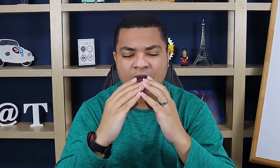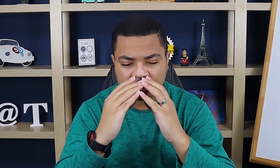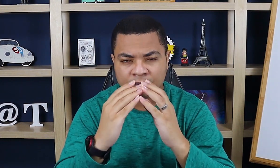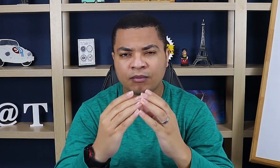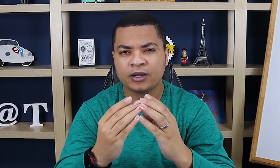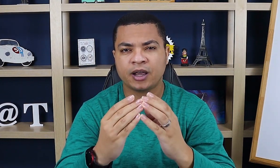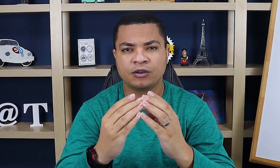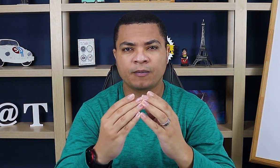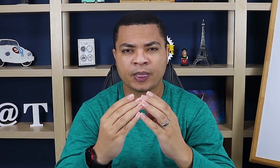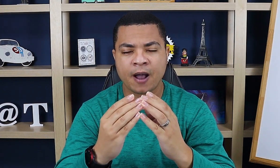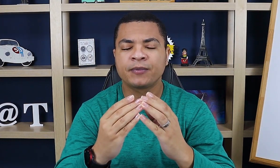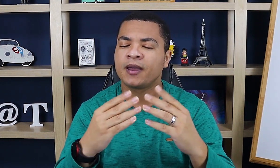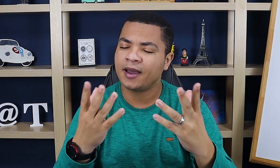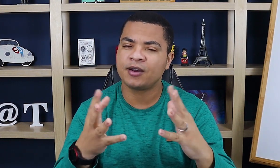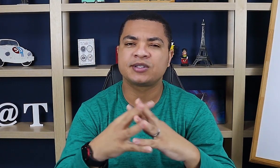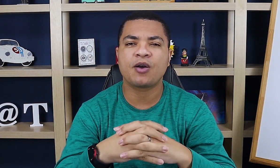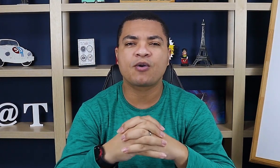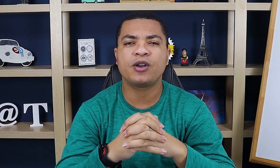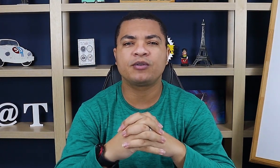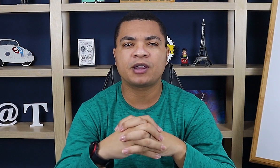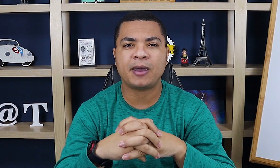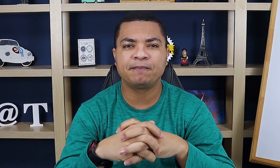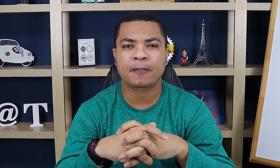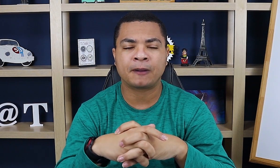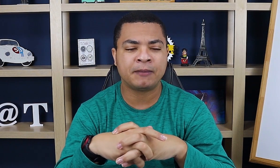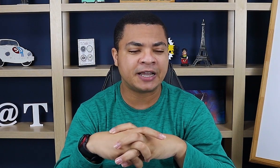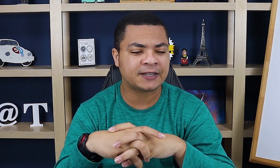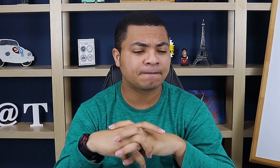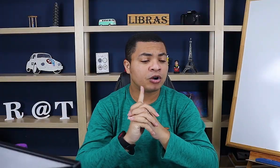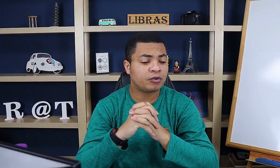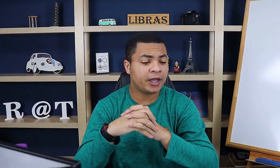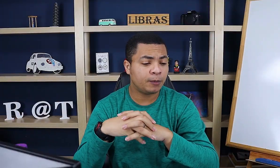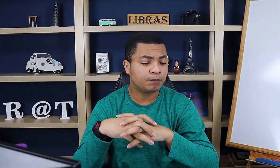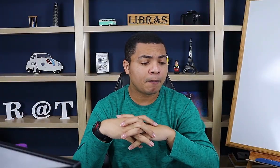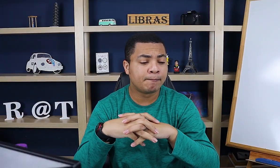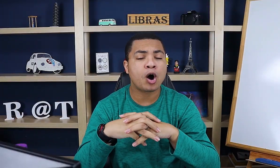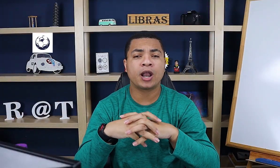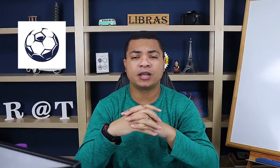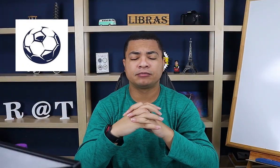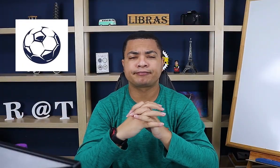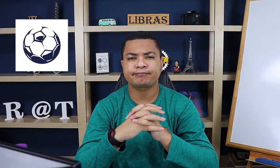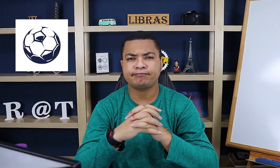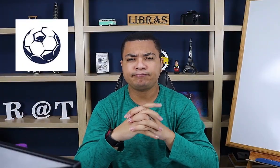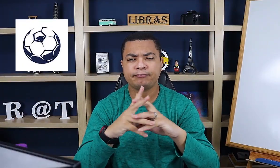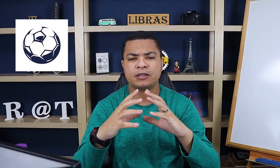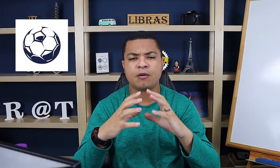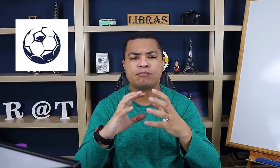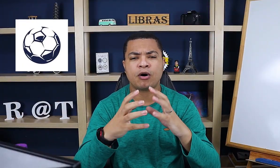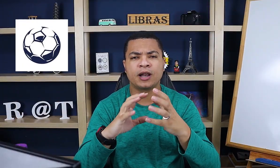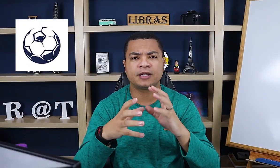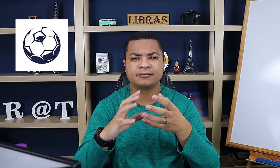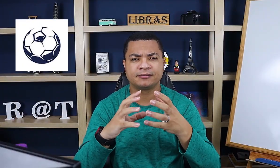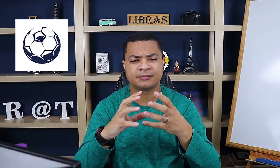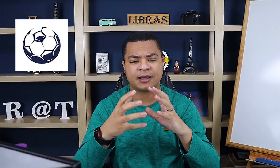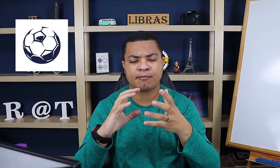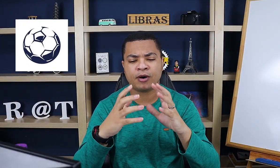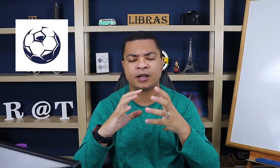mordendo, tá? É um sinal icônico também. Beleza? Outro aí. Bola. Então, bola. Né? Bola.